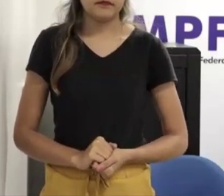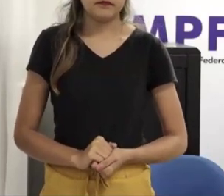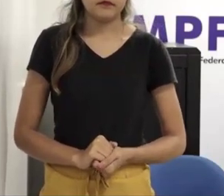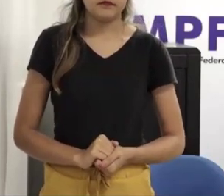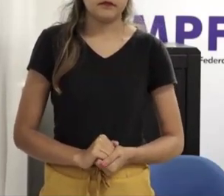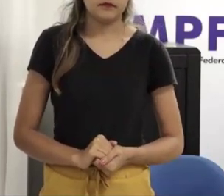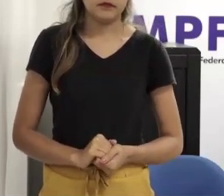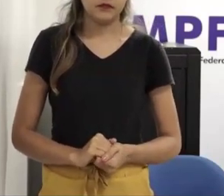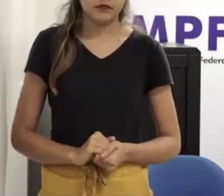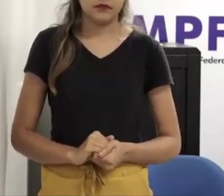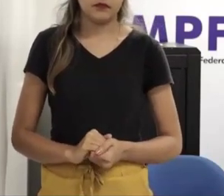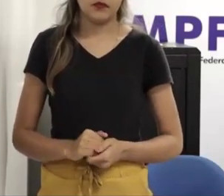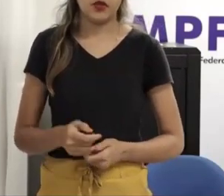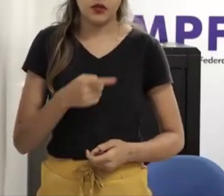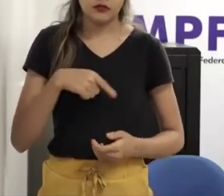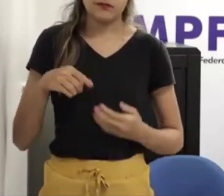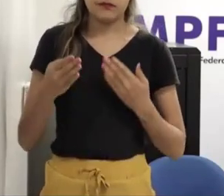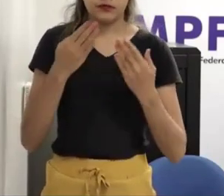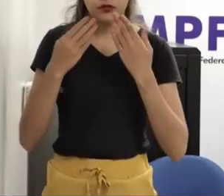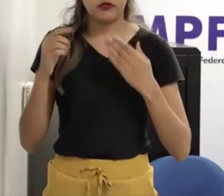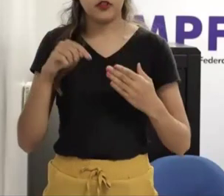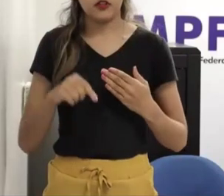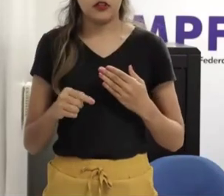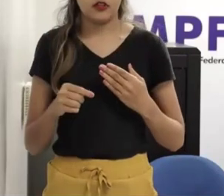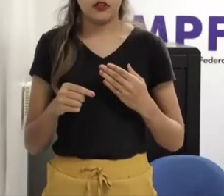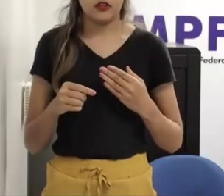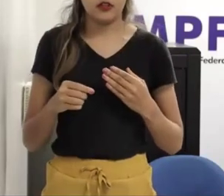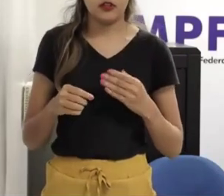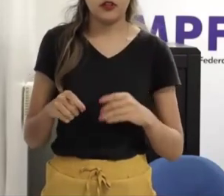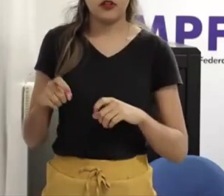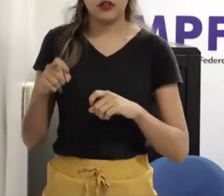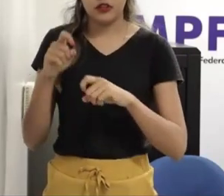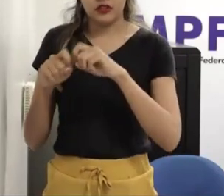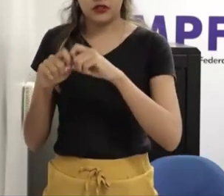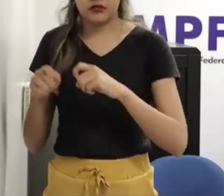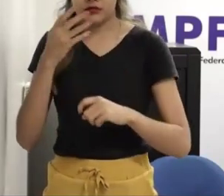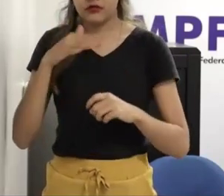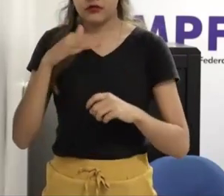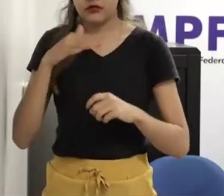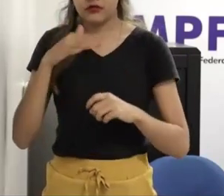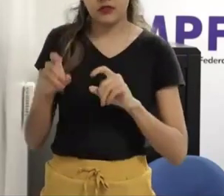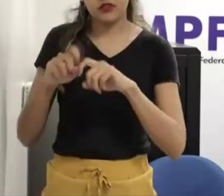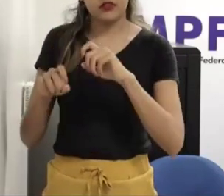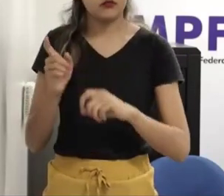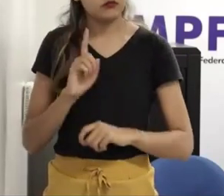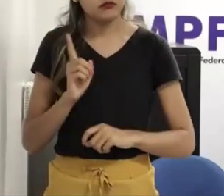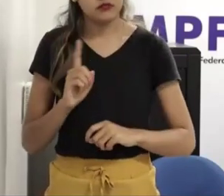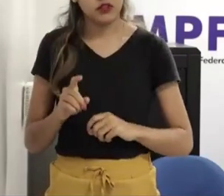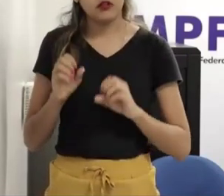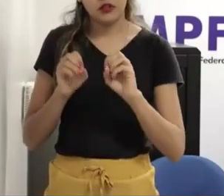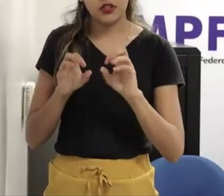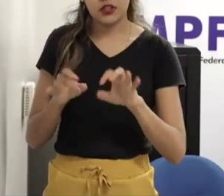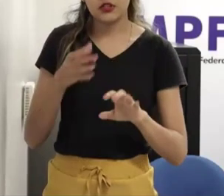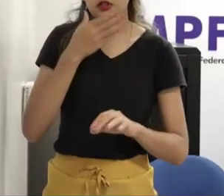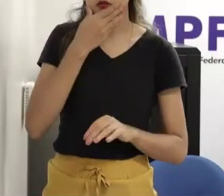ficarem atentos que crianças é podem ter sexualidade que adolescentes podem ter sexualidade e eles vão